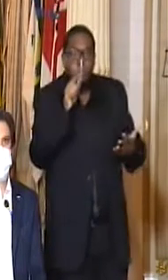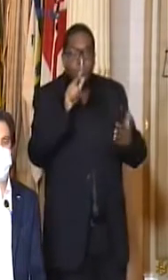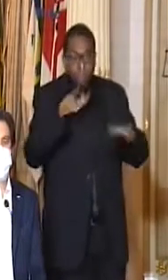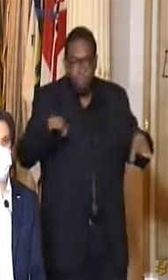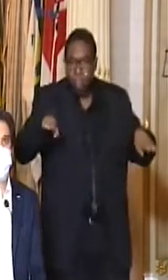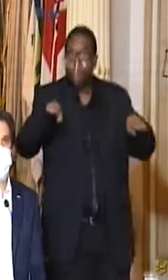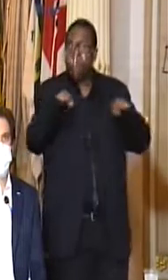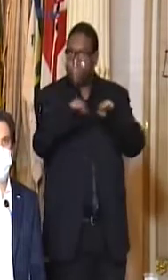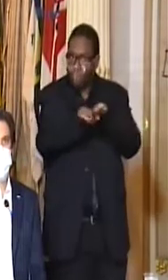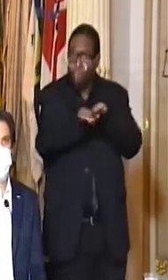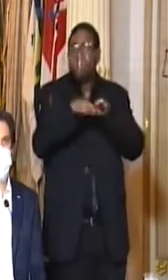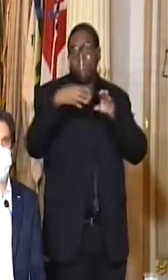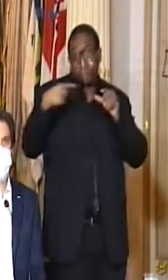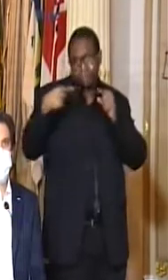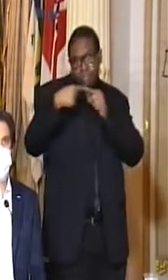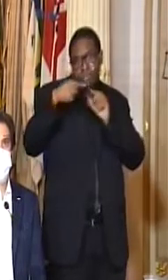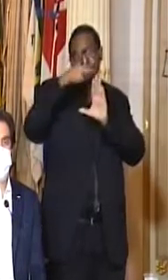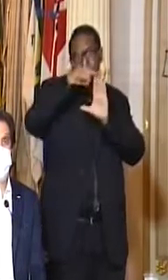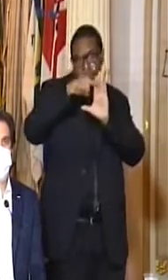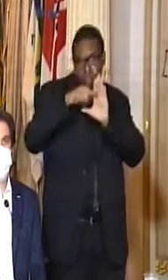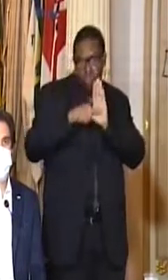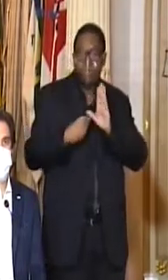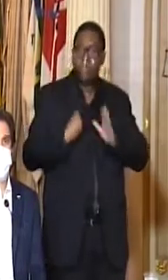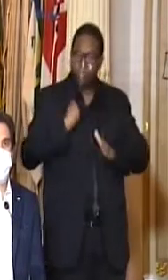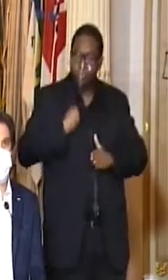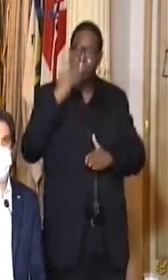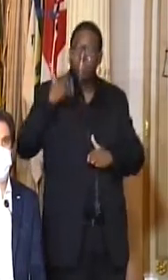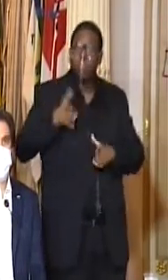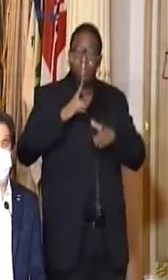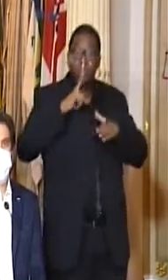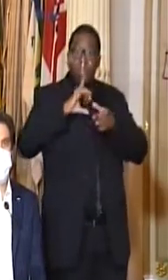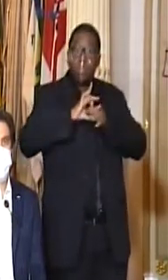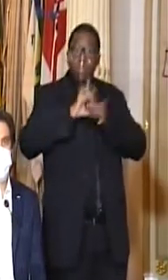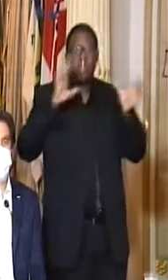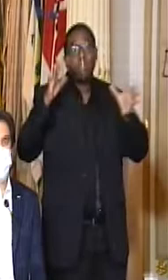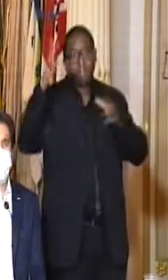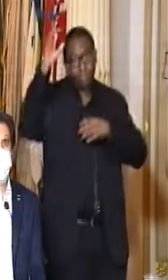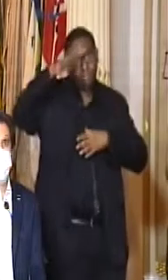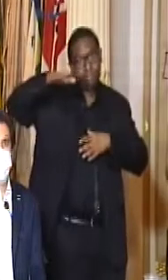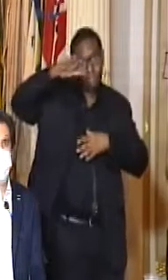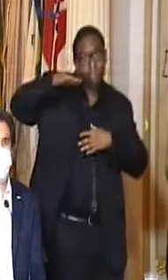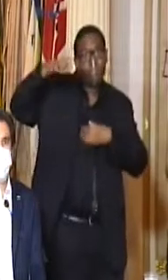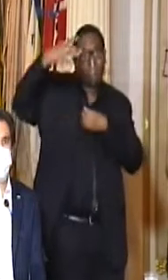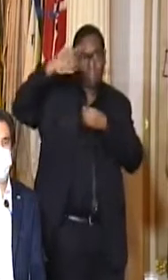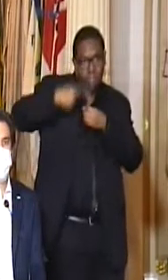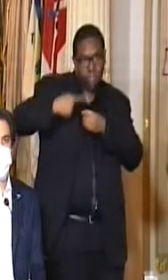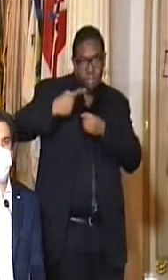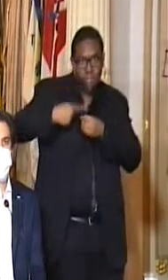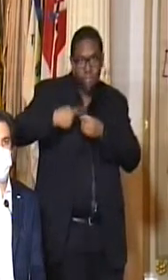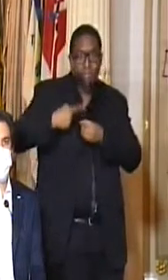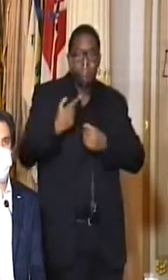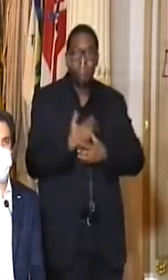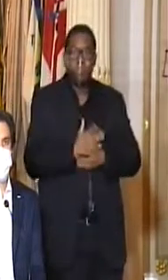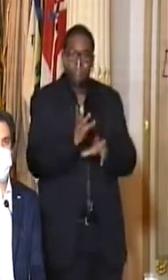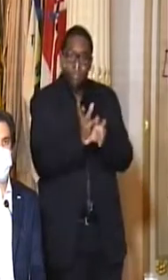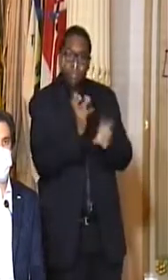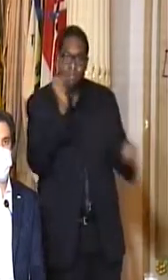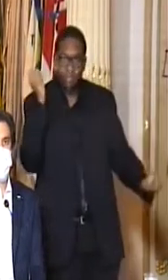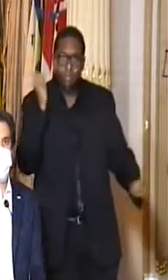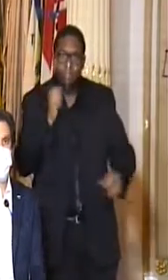atividades do plano de convivência que já estão liberadas no Sertão, na terceira e na quarta macro.